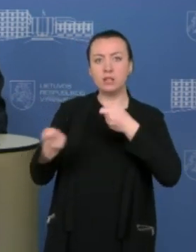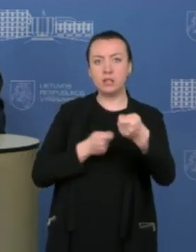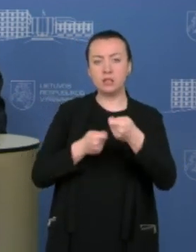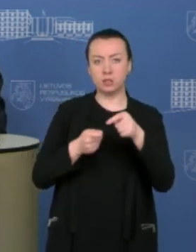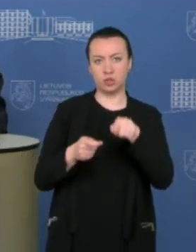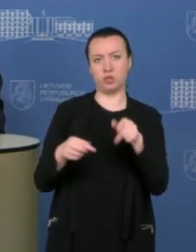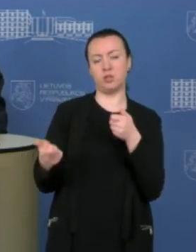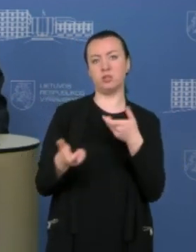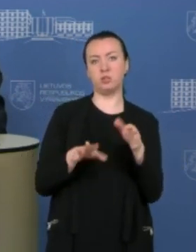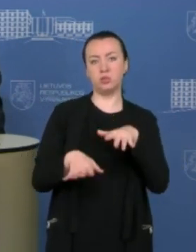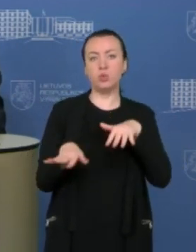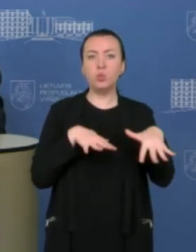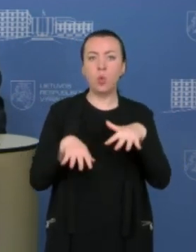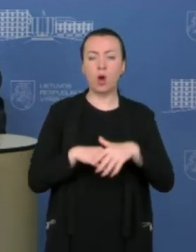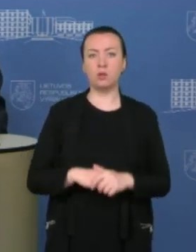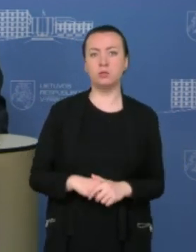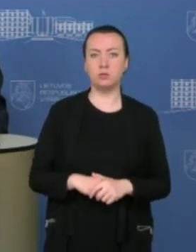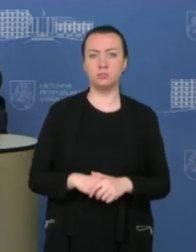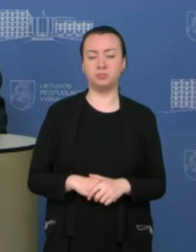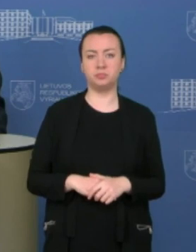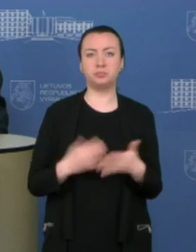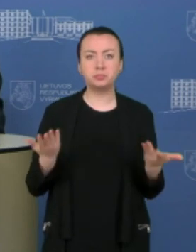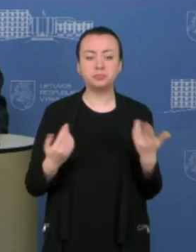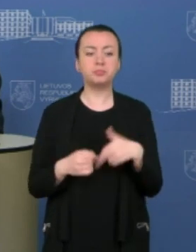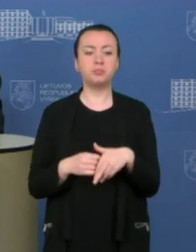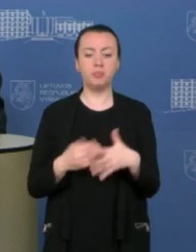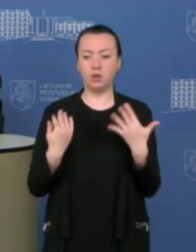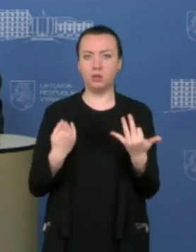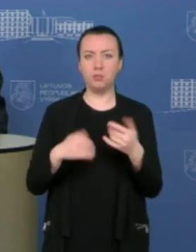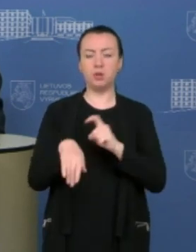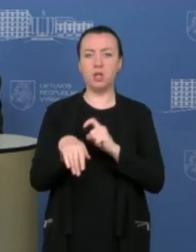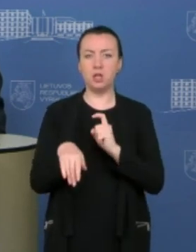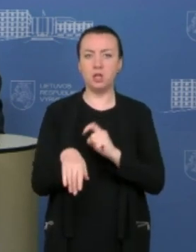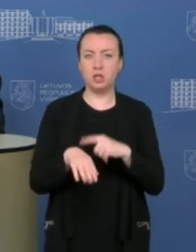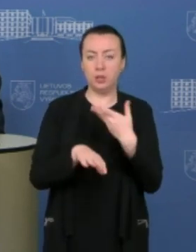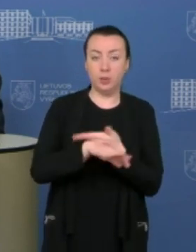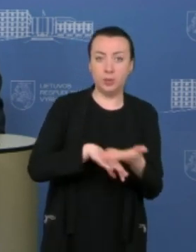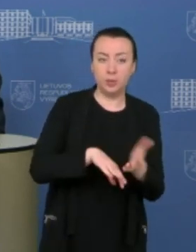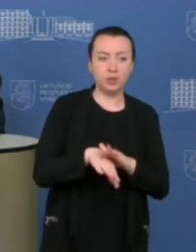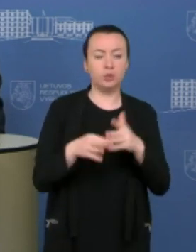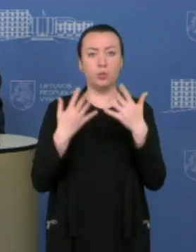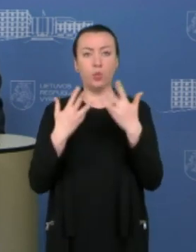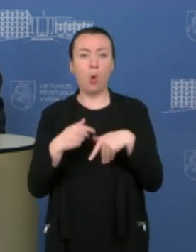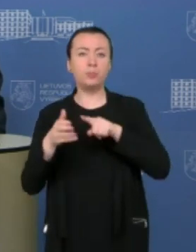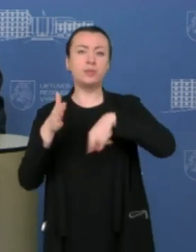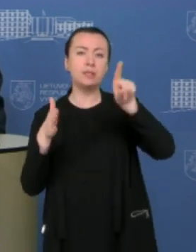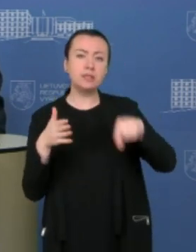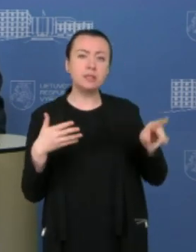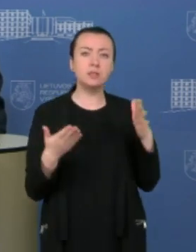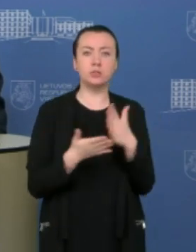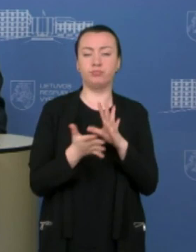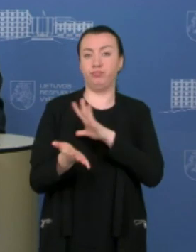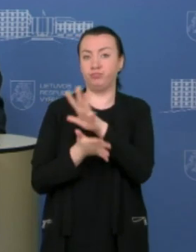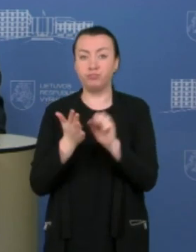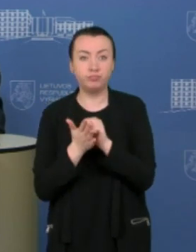krizę, ta prasme, ir rimtis veiksmų. Visa šitą laiką, kas vyksta su duomenimis, statistika, su